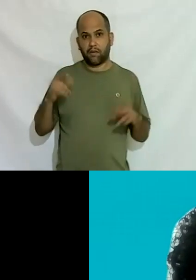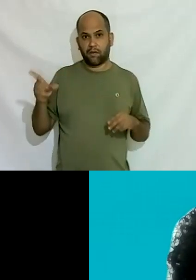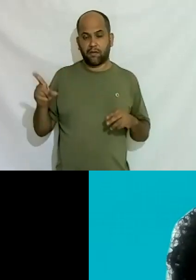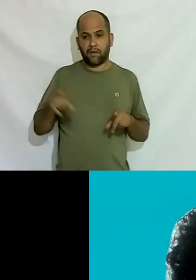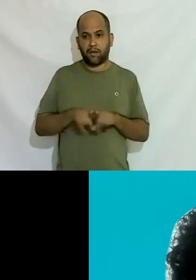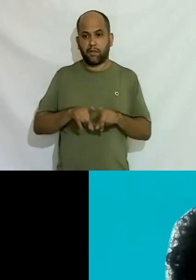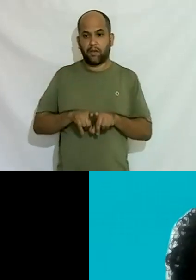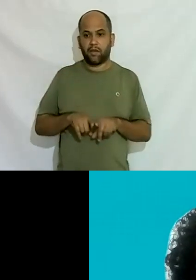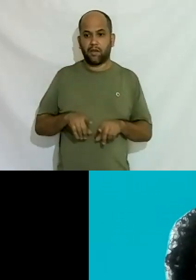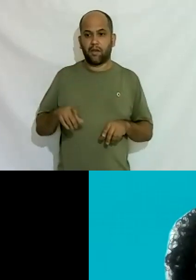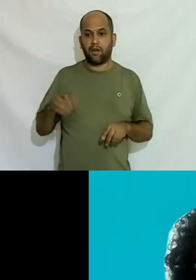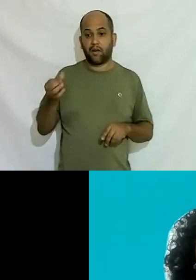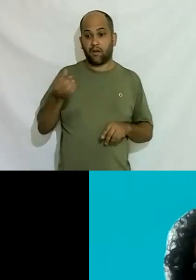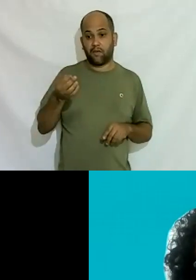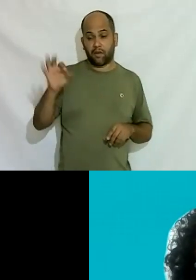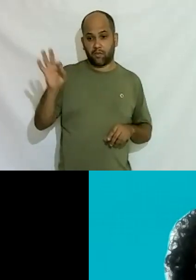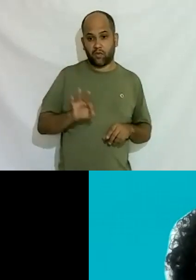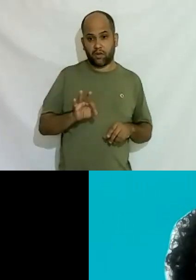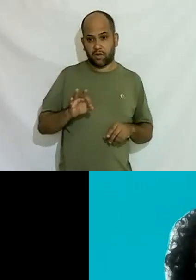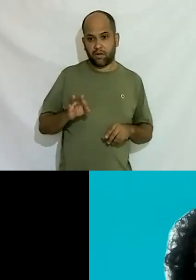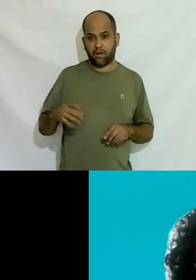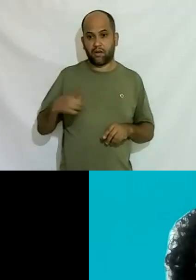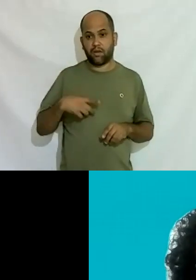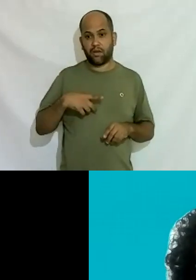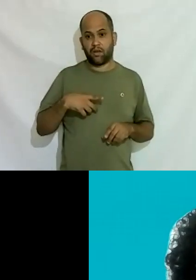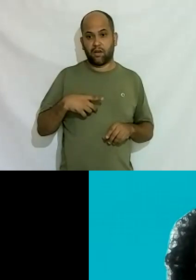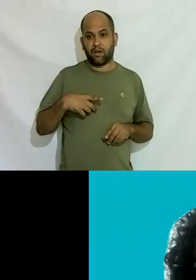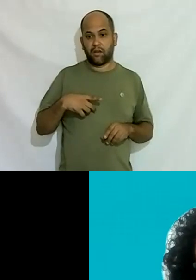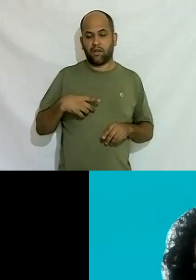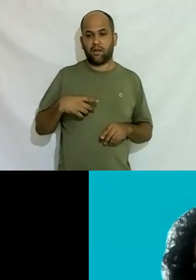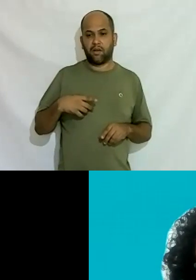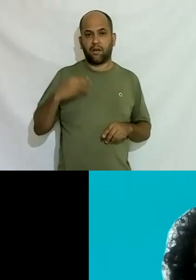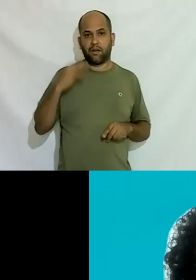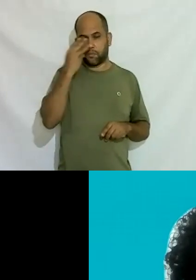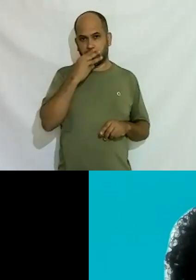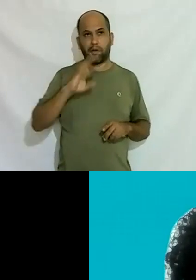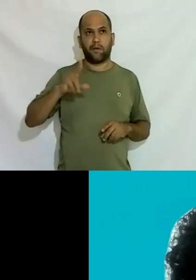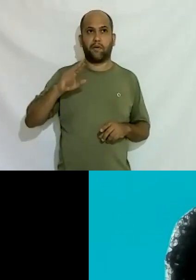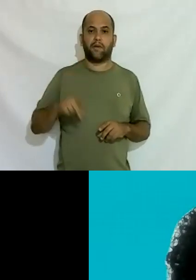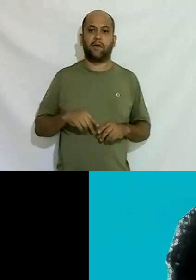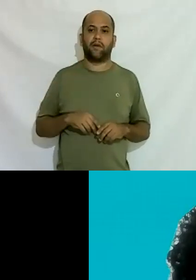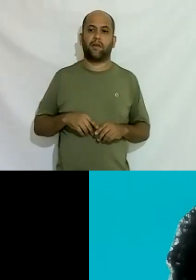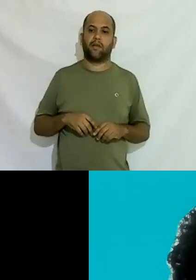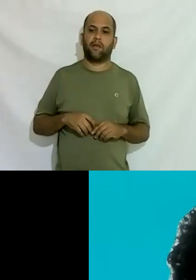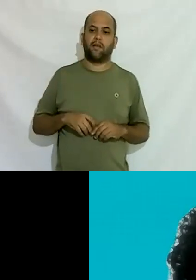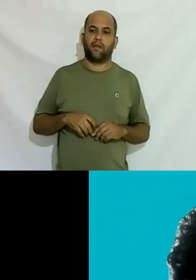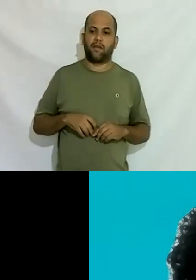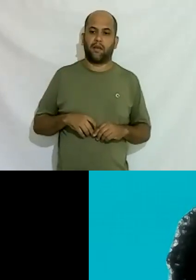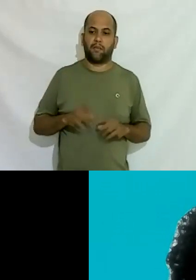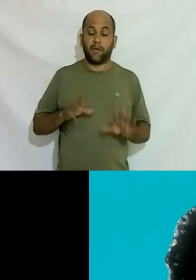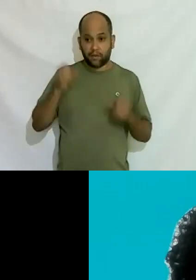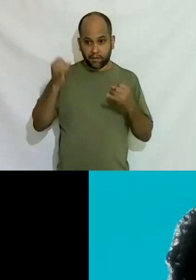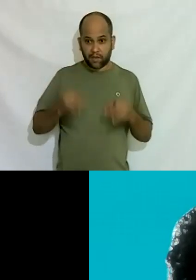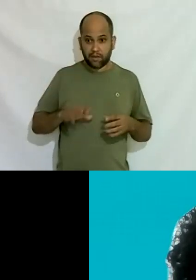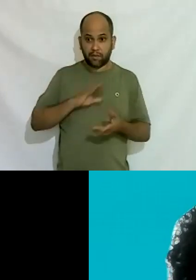90% que tá na Constituição esses dois números são impossíveis não é real mas eu não tô dizendo aqui que o preso conceito existe acabei de